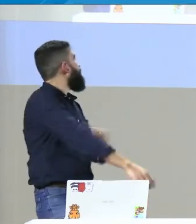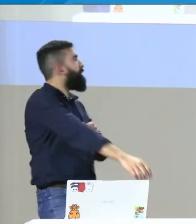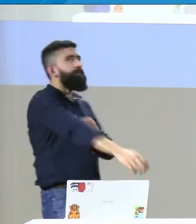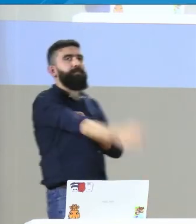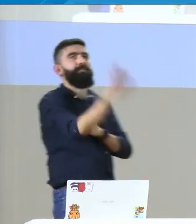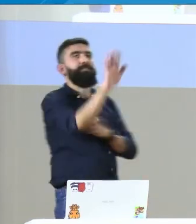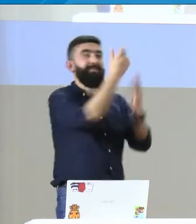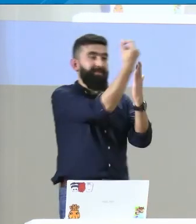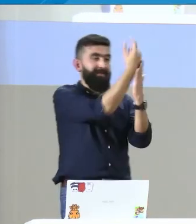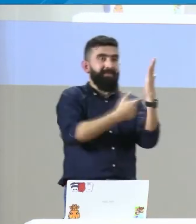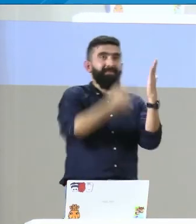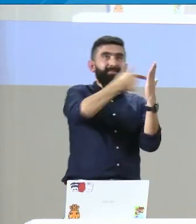Siguiente.